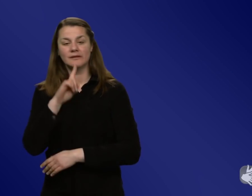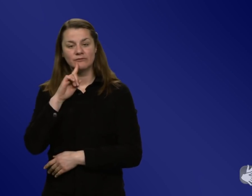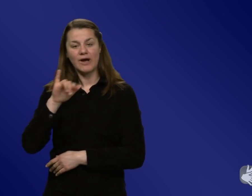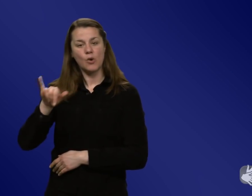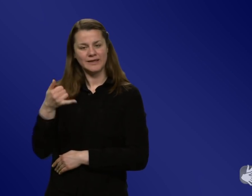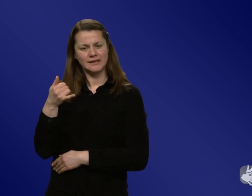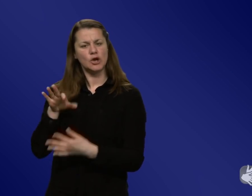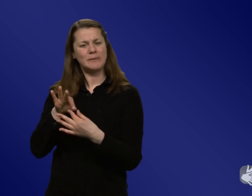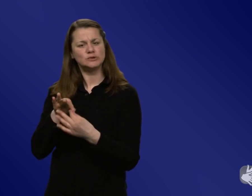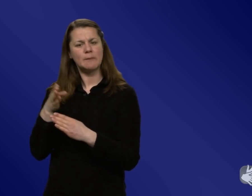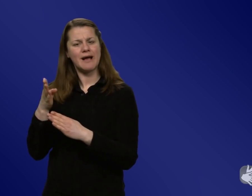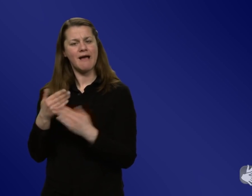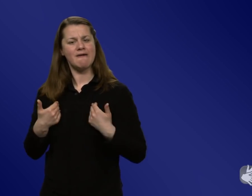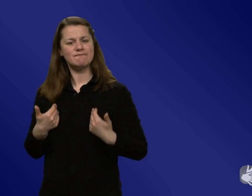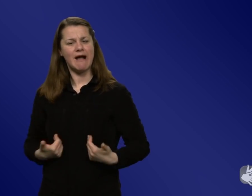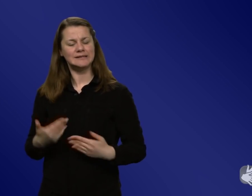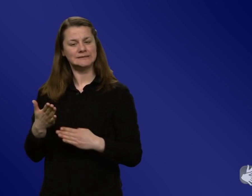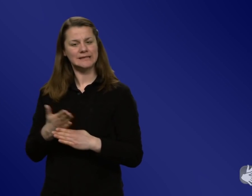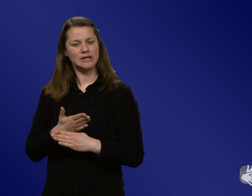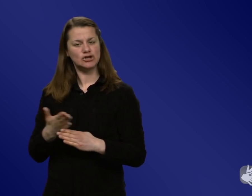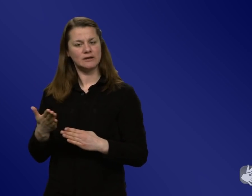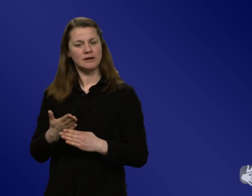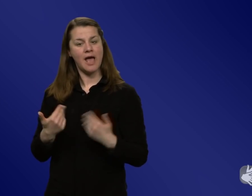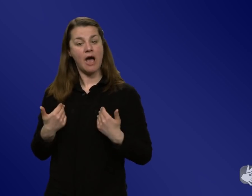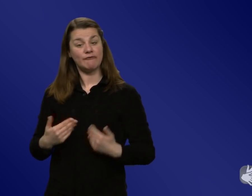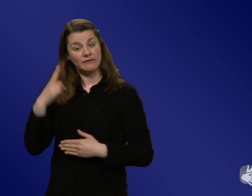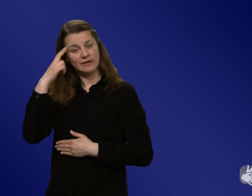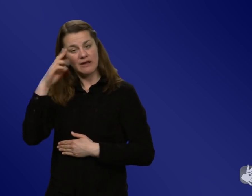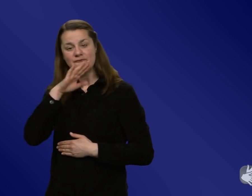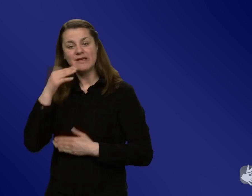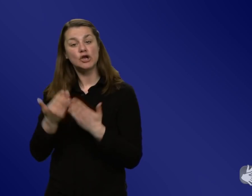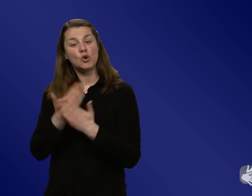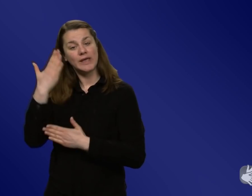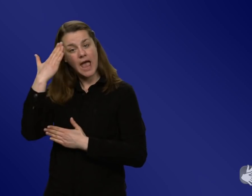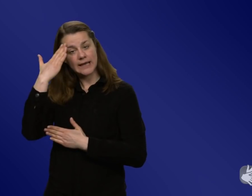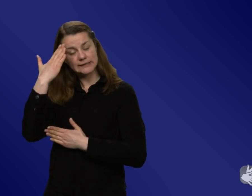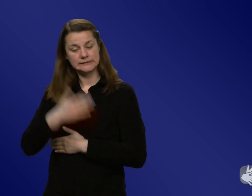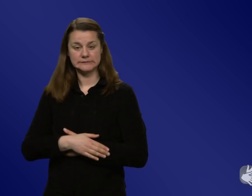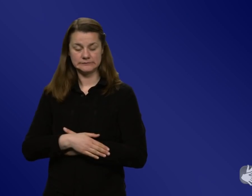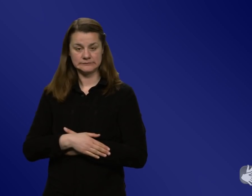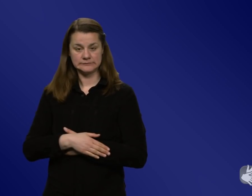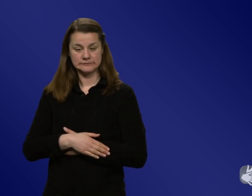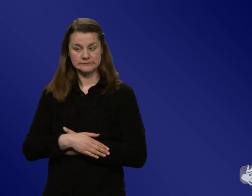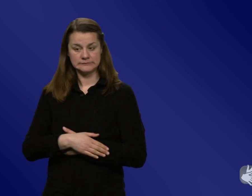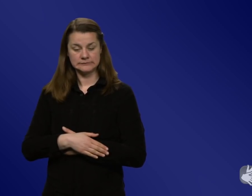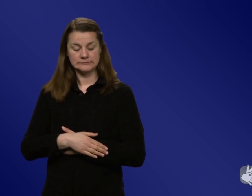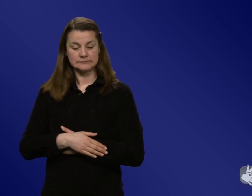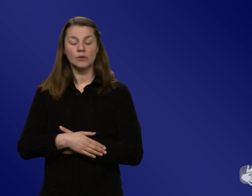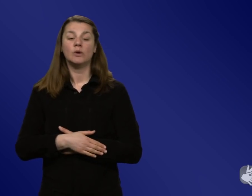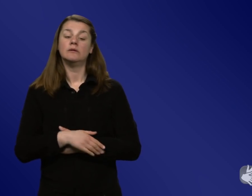gibt es ja einige Erkenntnisse in der Verhaltenswissenschaft und gerade wenn man versucht, über Strukturen die dahin zu bringen, wo sie dann tatsächlich Teil